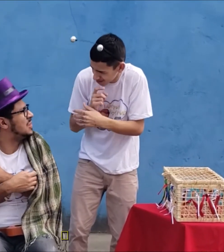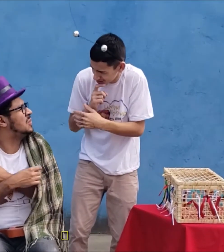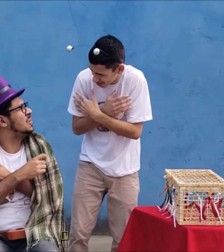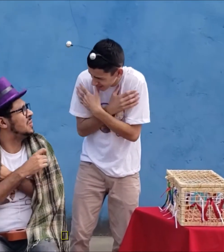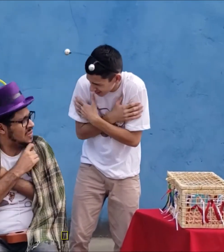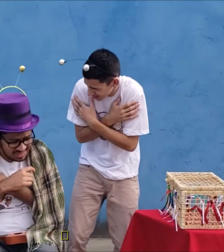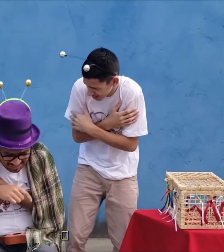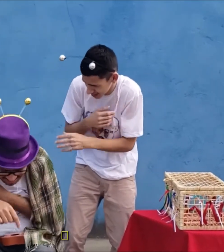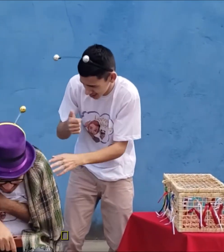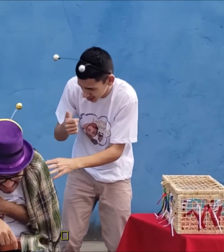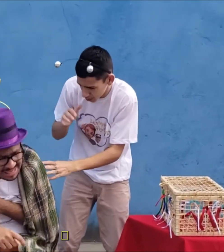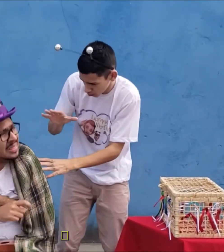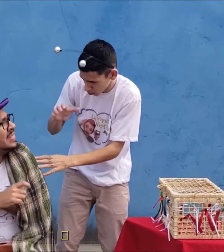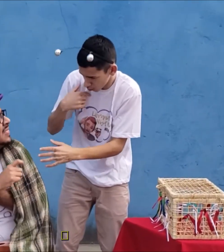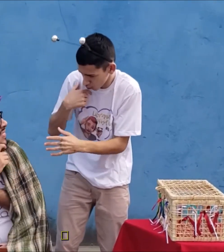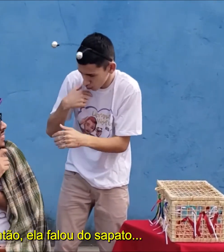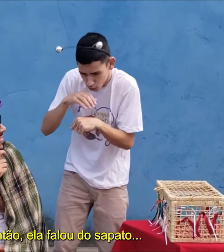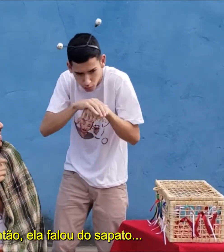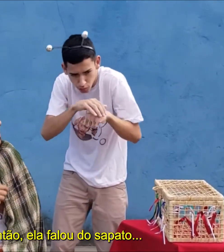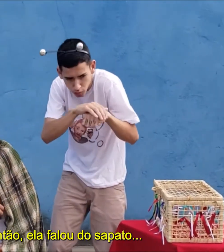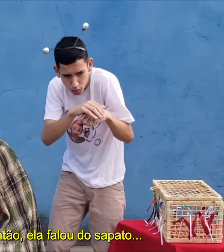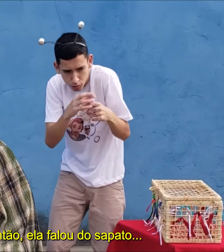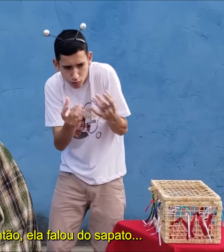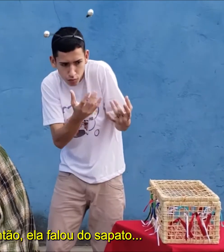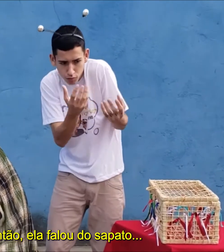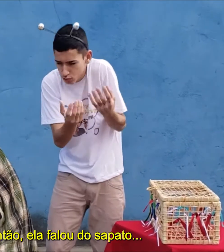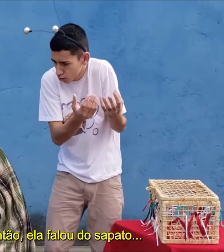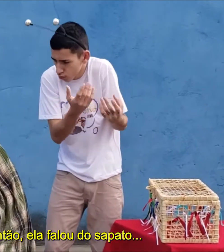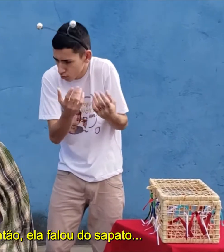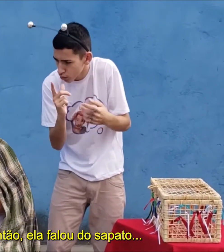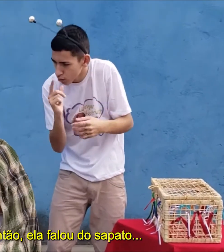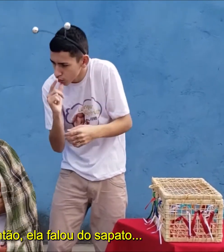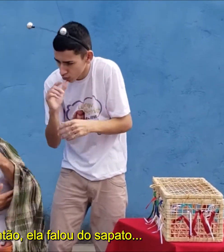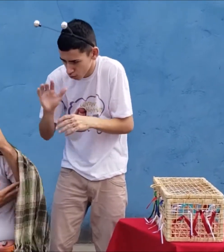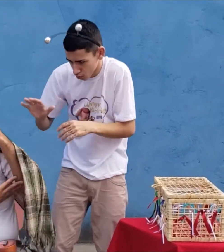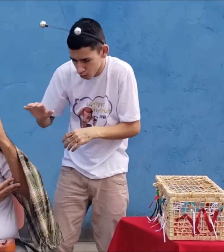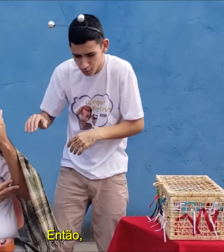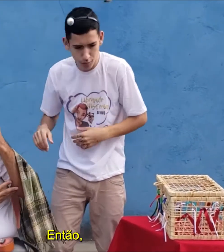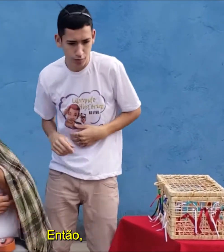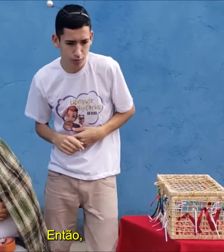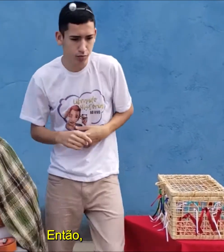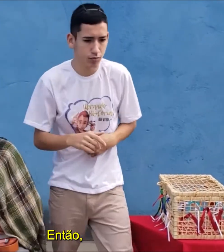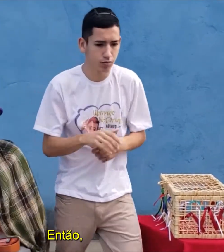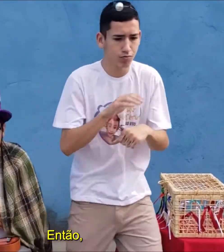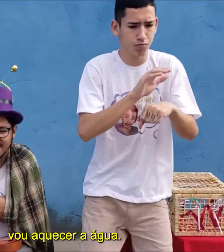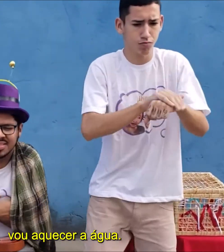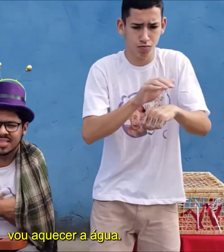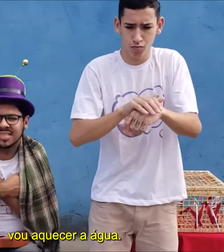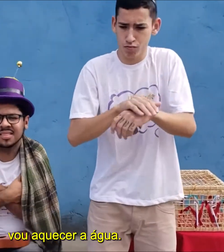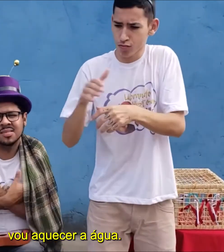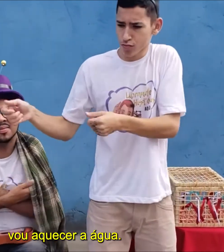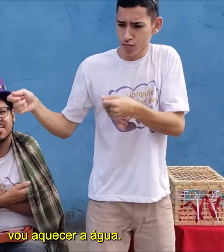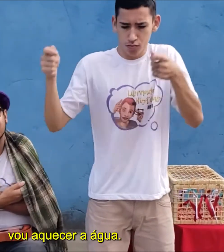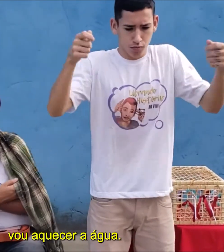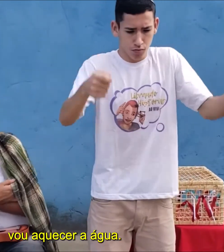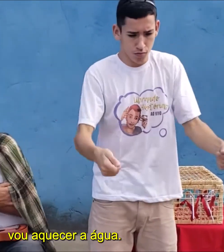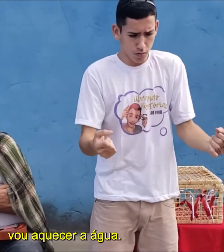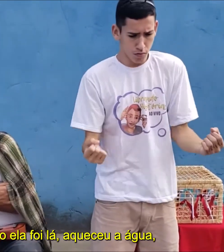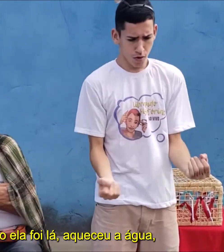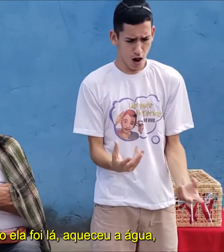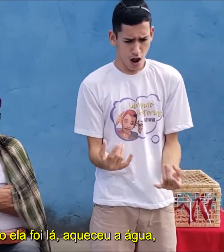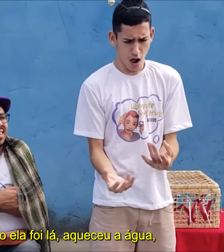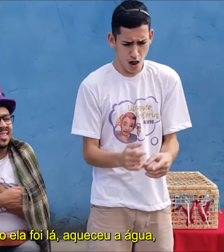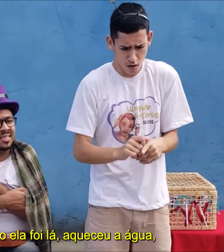conversa com Pedro e aponta para baixo. Ah, então. Ela falou do sapato, que ela foi... Eu falei assim, eu vou fazer várias coisas. Eu vou aquecer a água.